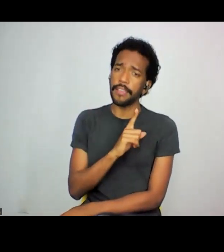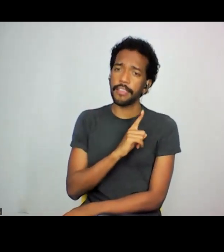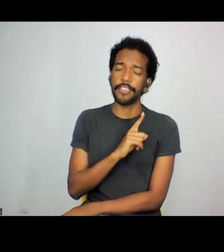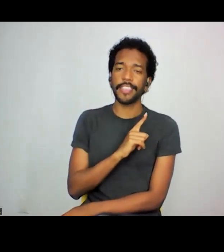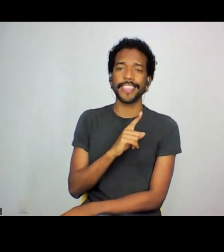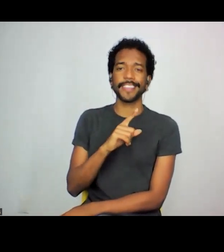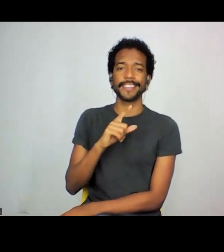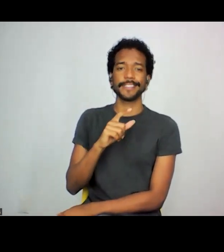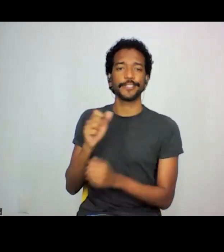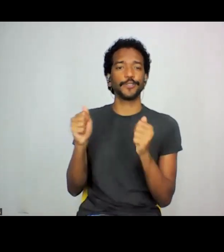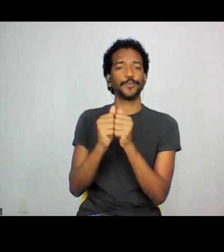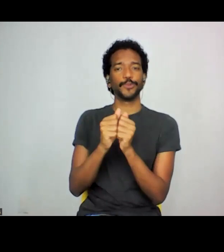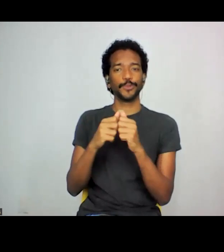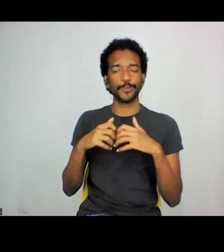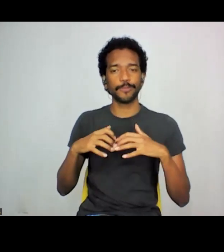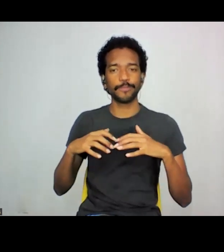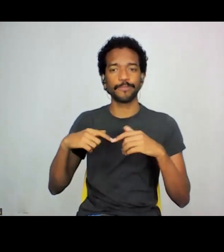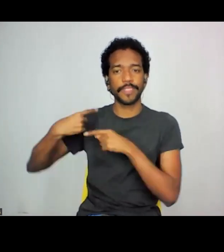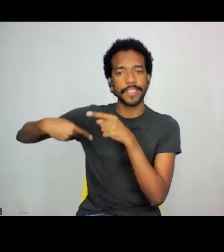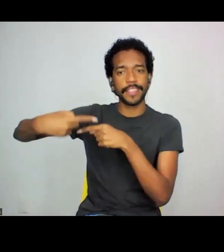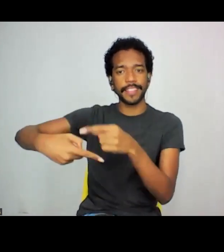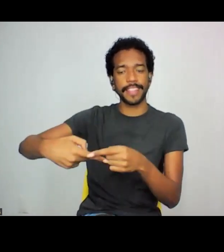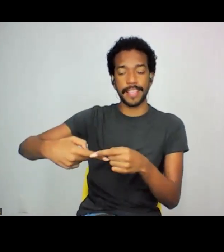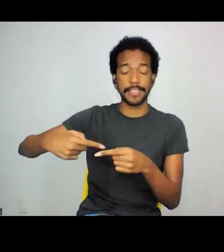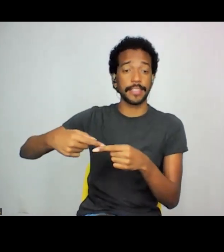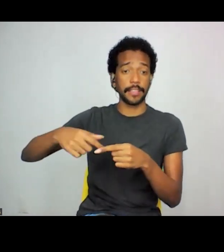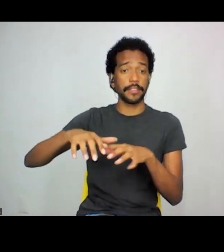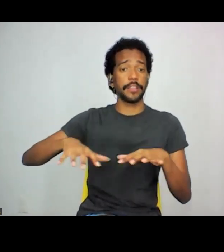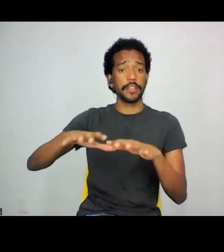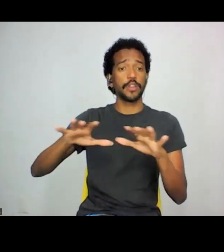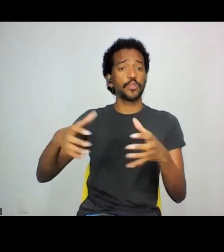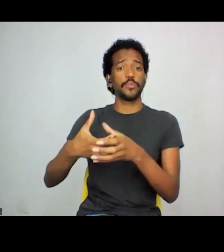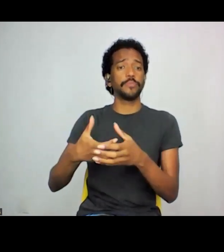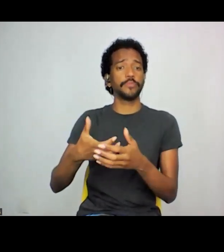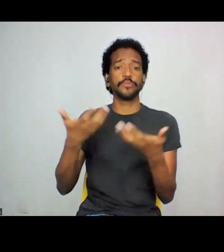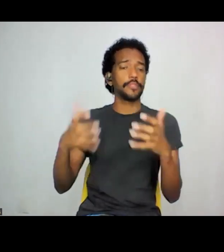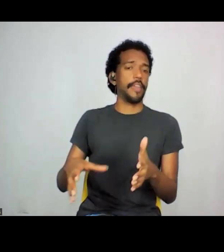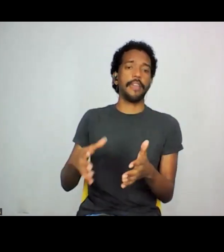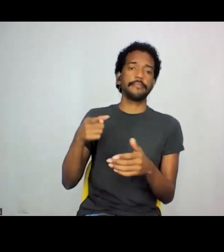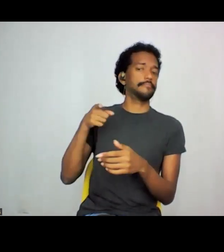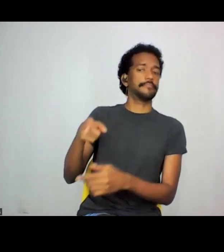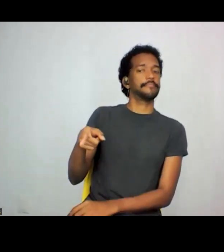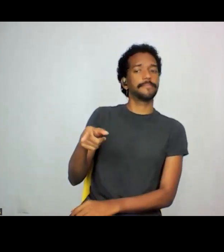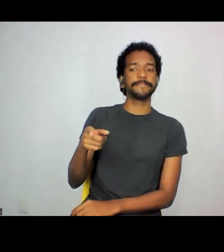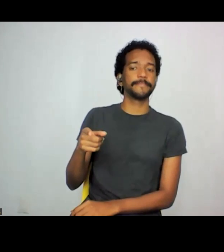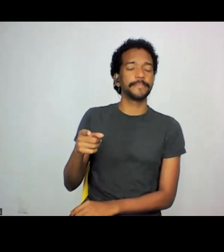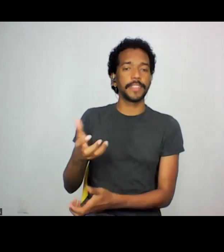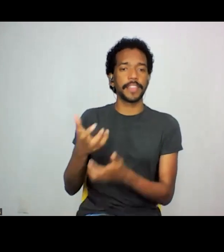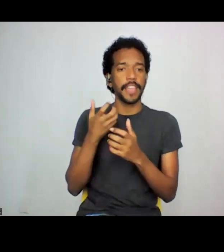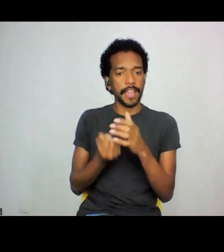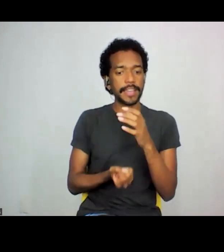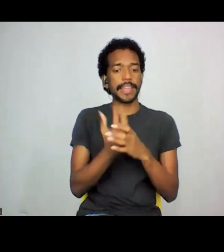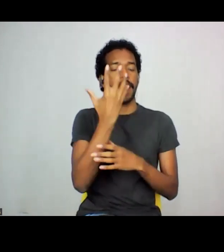descendentes, grupos, né, que rejeitavam essa niponicidade, que queriam se construir, construir uma brasilidade.